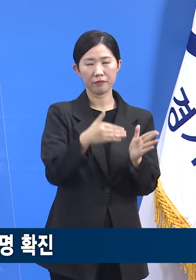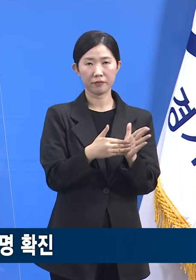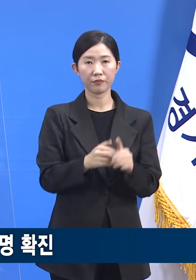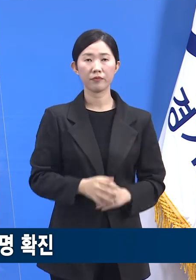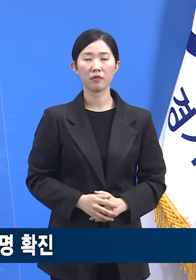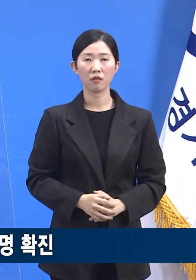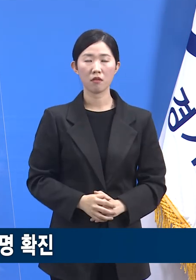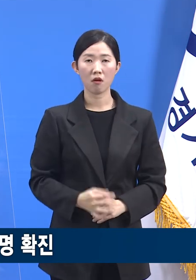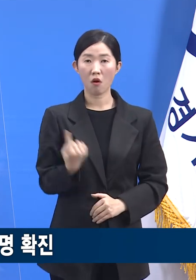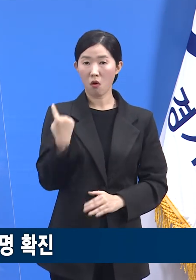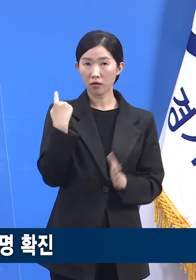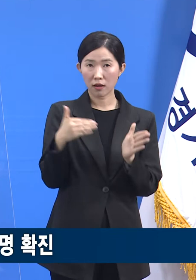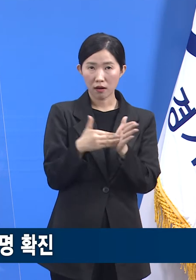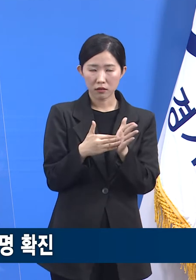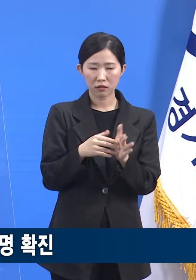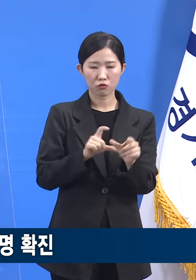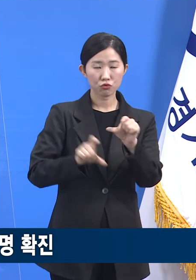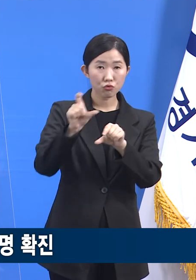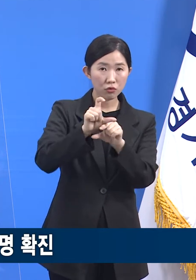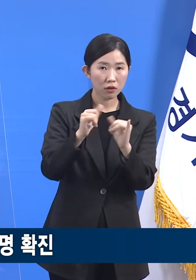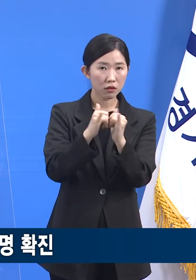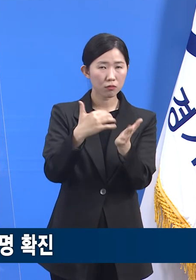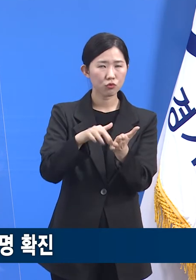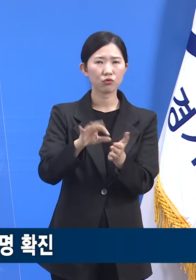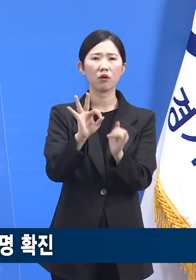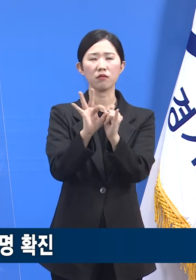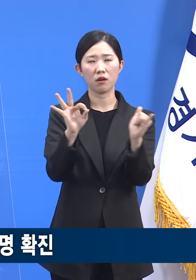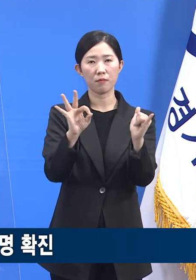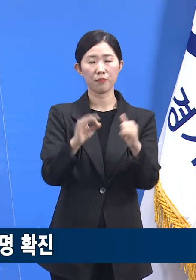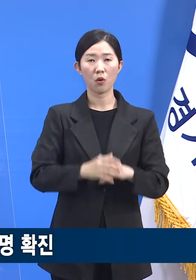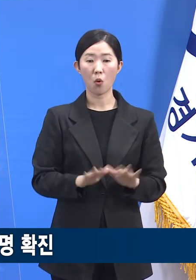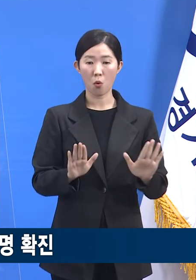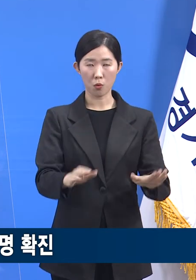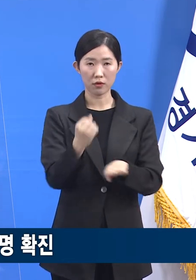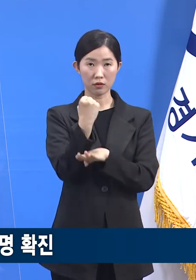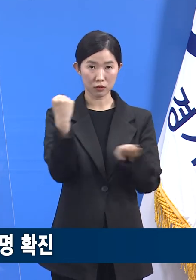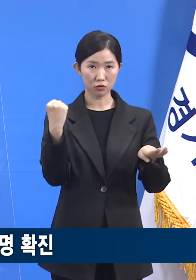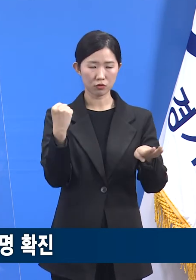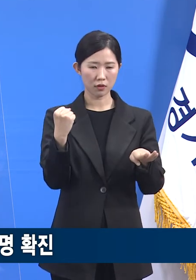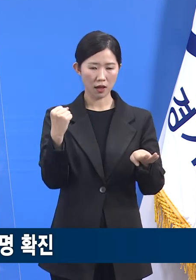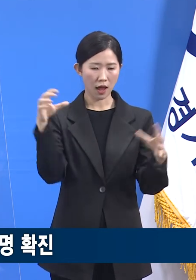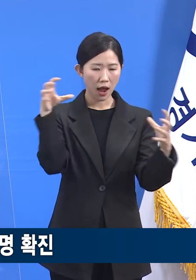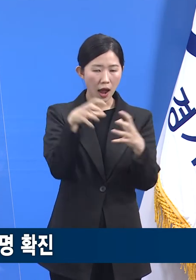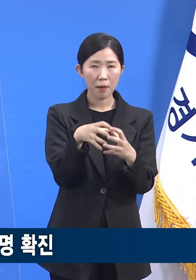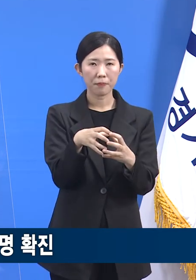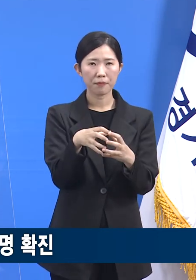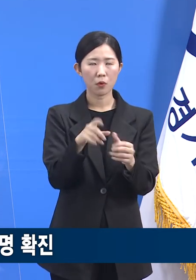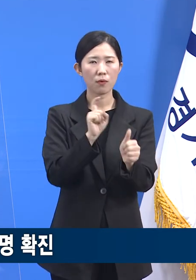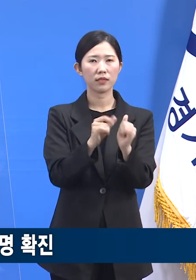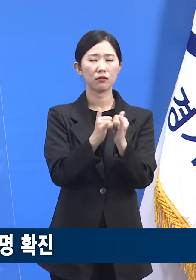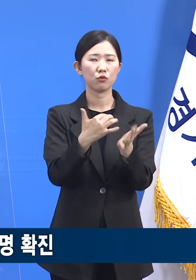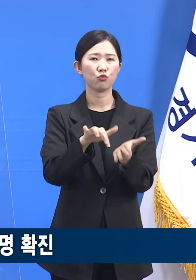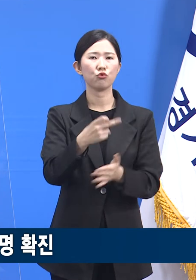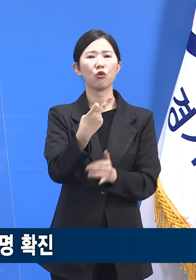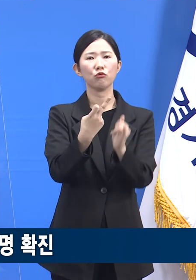10명의 추가 확진자가 확인되었고 6일 0시 기준 총 확진자 수는 12명으로 늘었습니다.